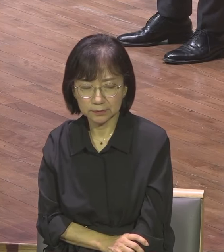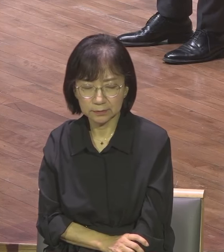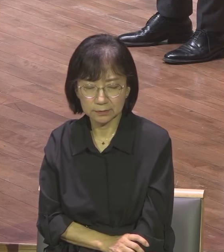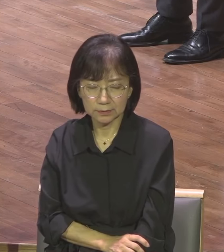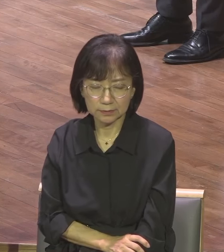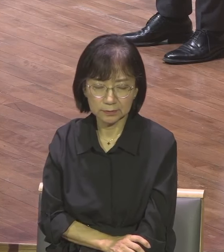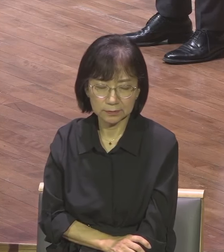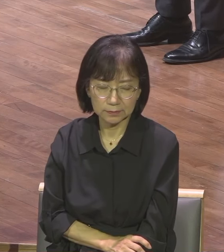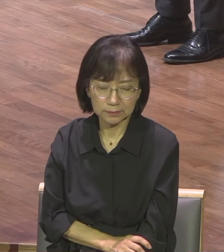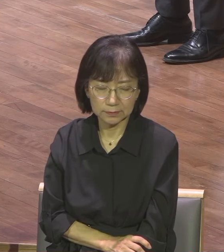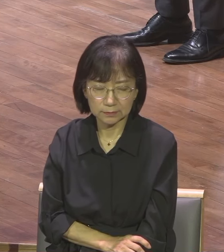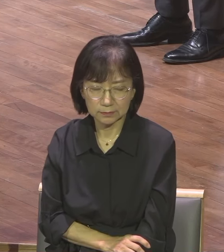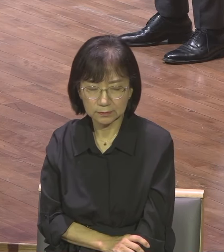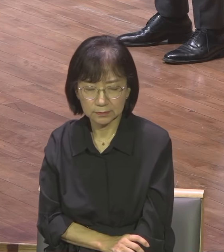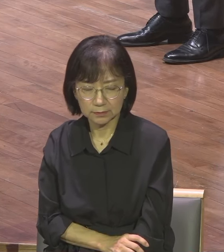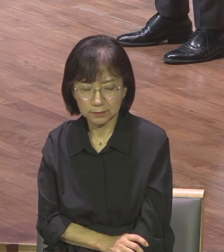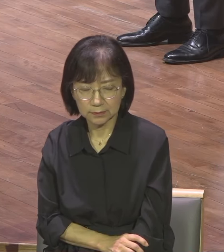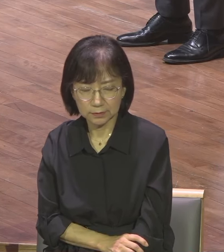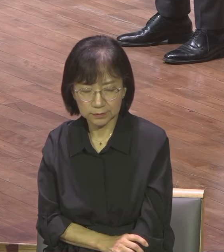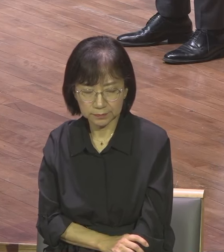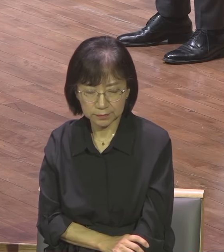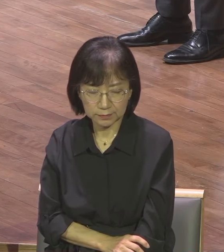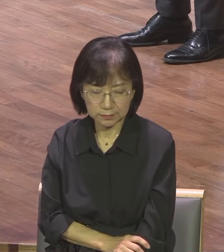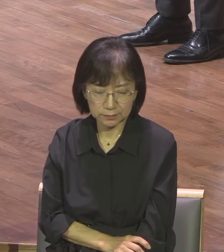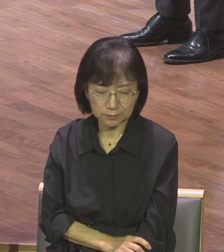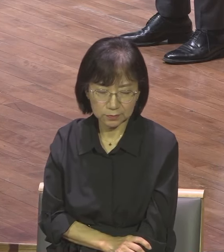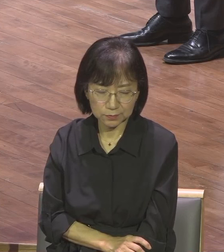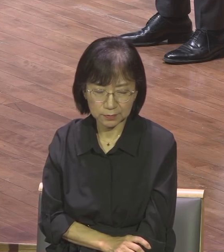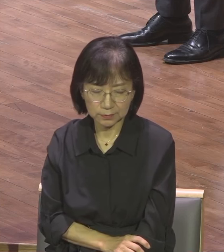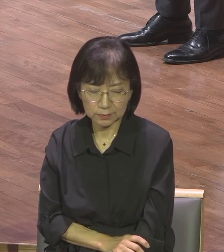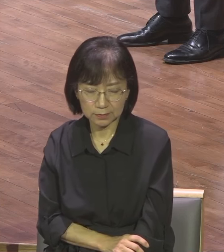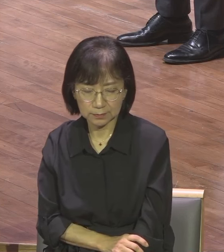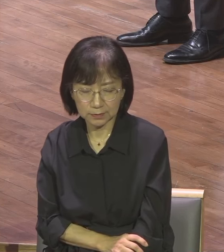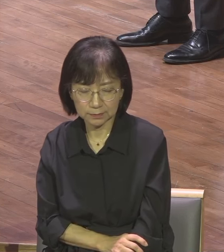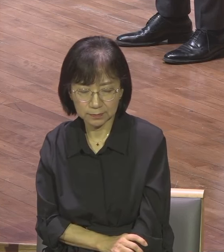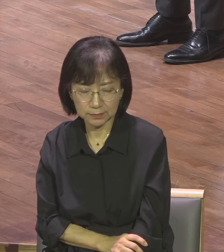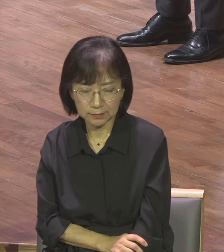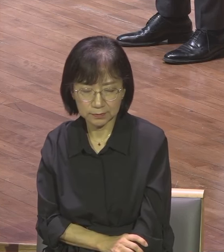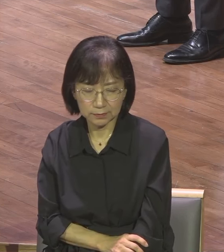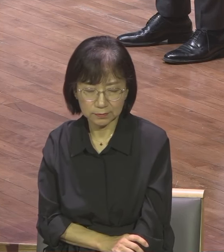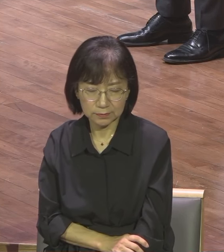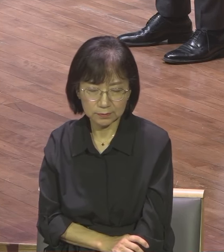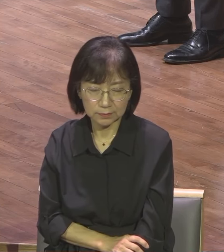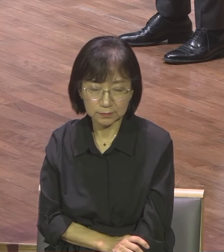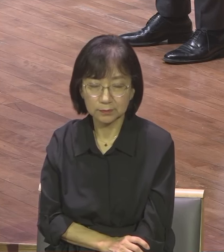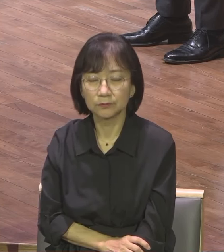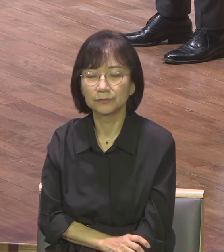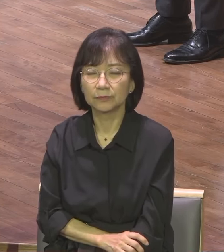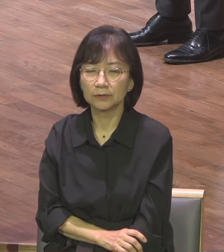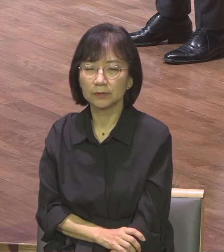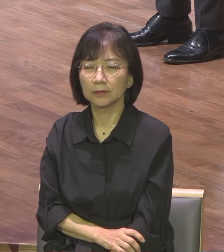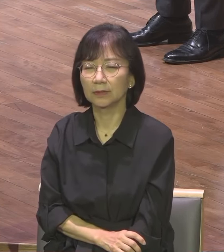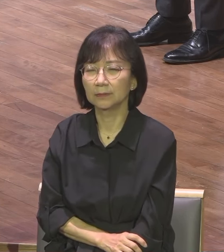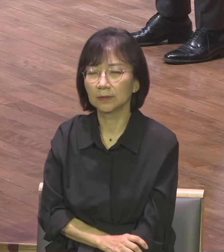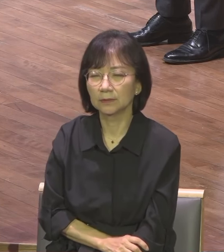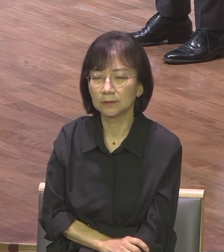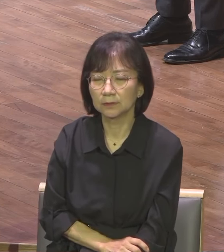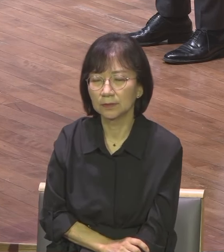받았다고 하는 이 복이 정말 예배 성도들에게 임했고 이 복을 이 열정을 이 가슴에 품은 성도들이